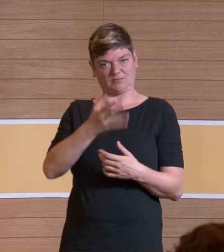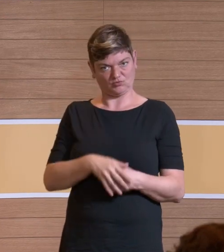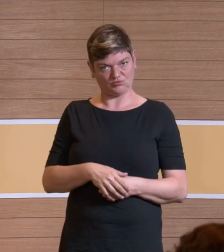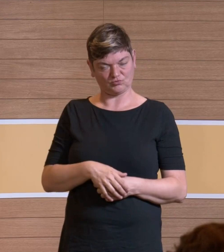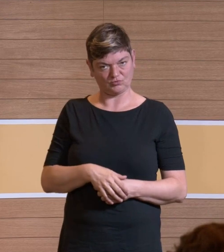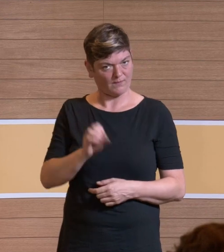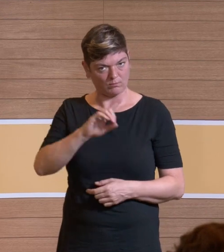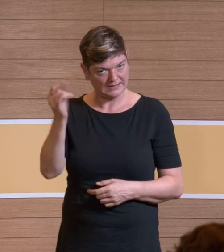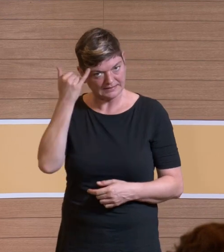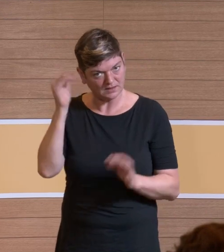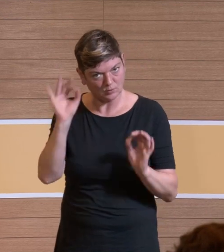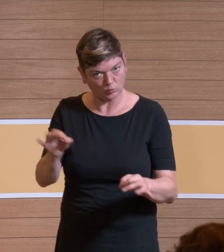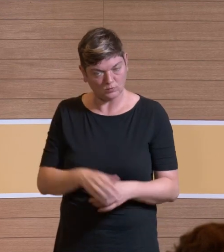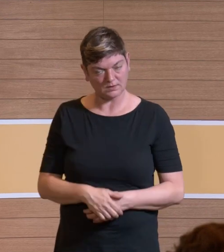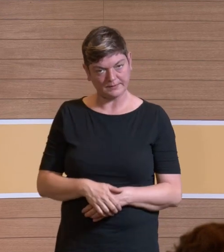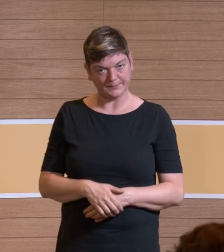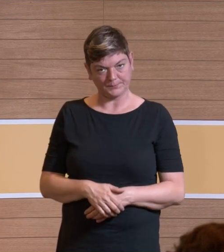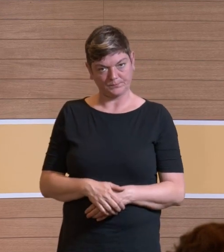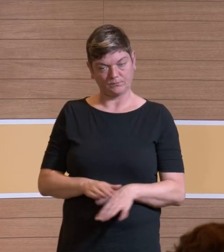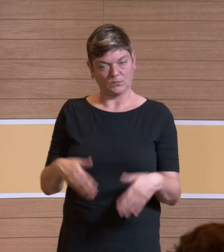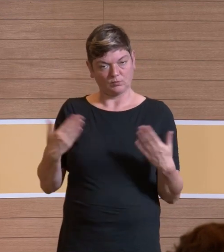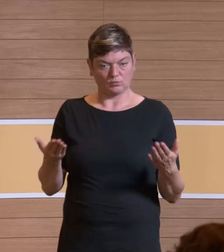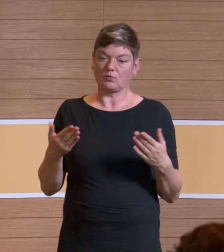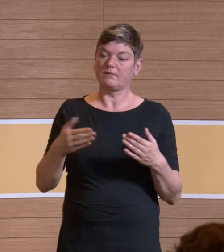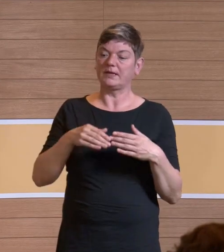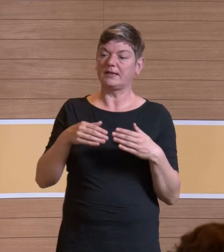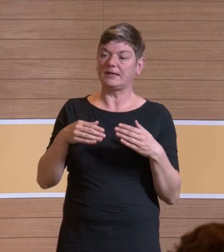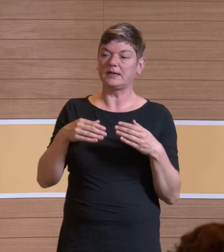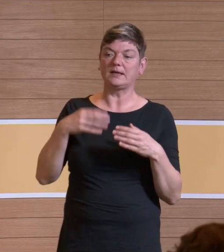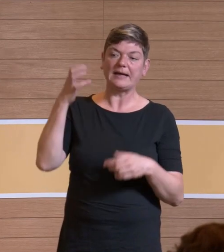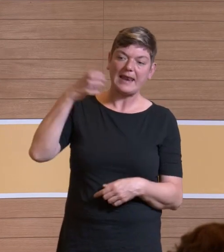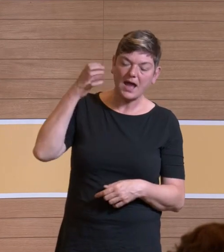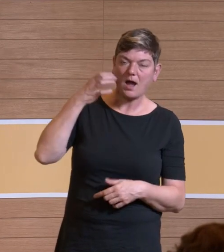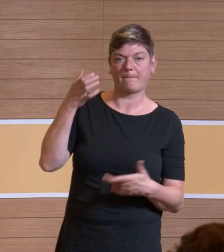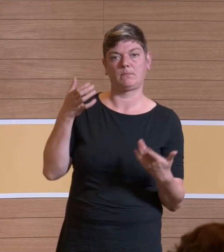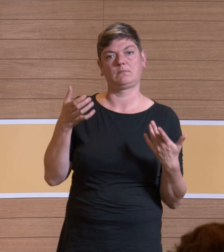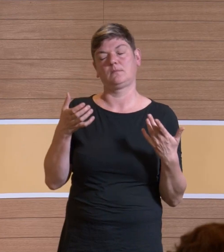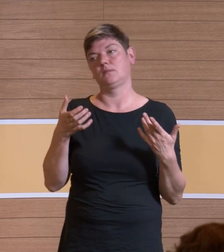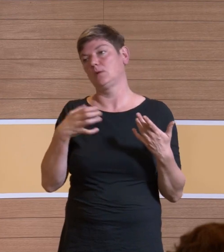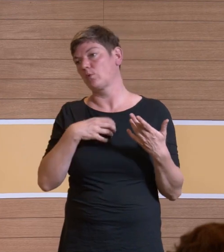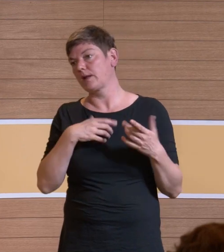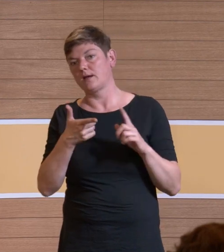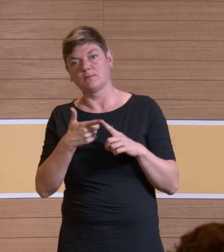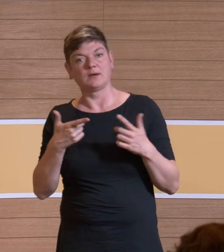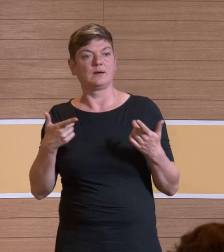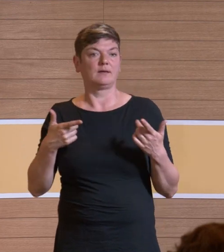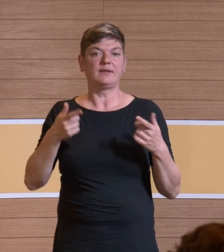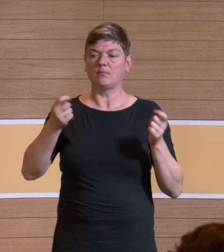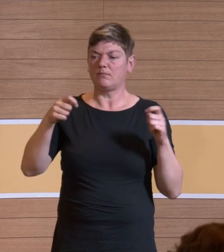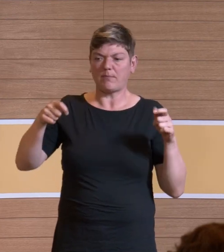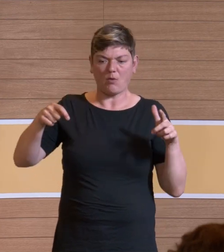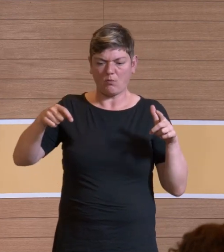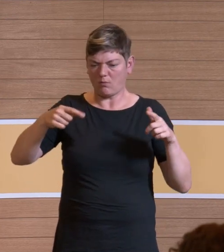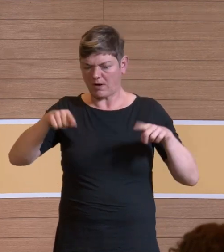sein, der bei all den Problemen, die wir mit Lärm und mit der Dauer von Baulichkeiten haben,